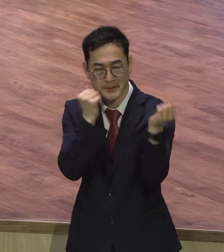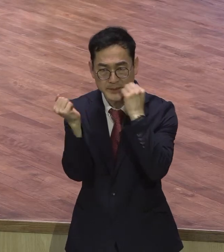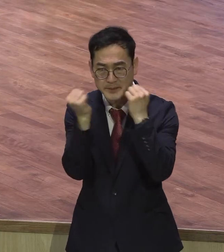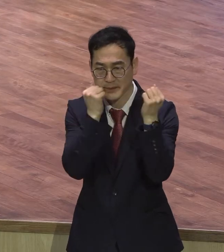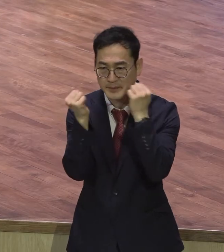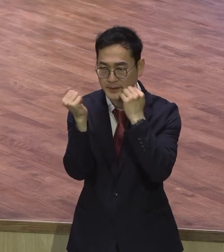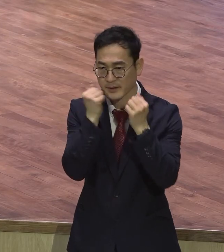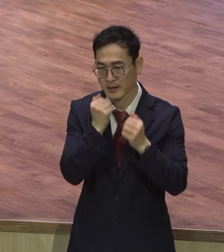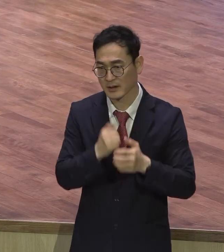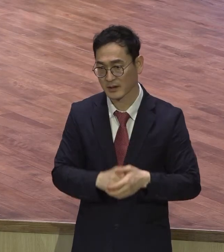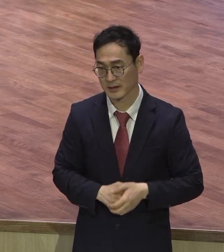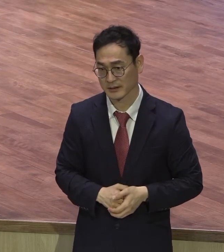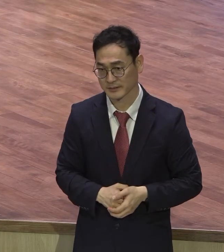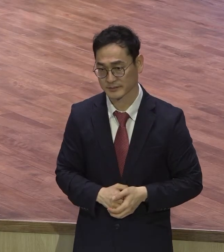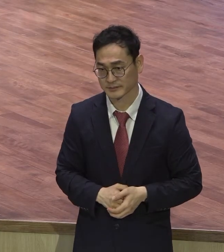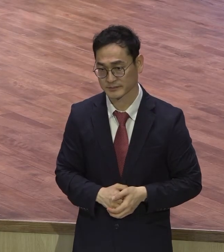불신자부터 스케일이 넘어져